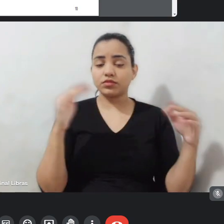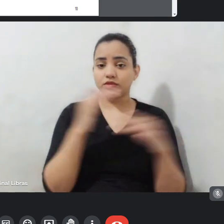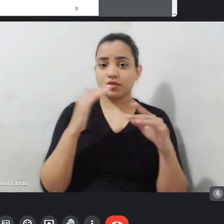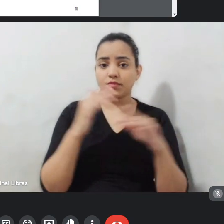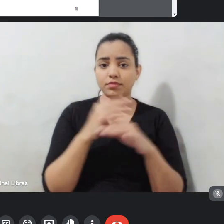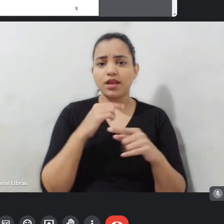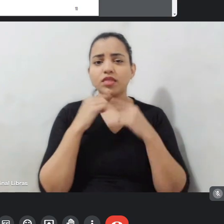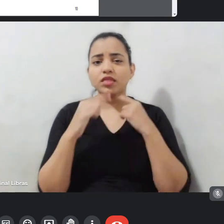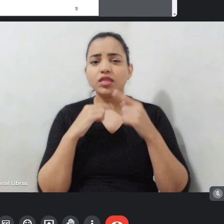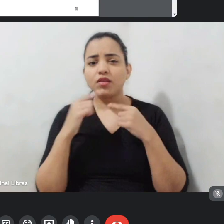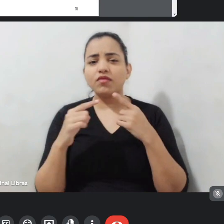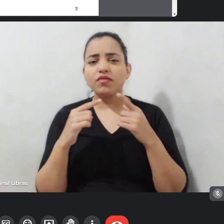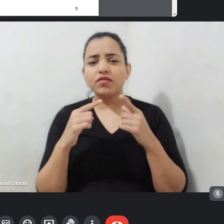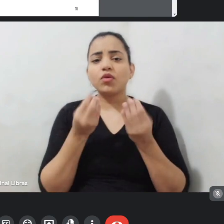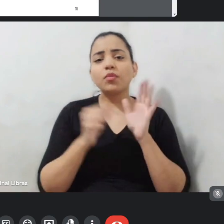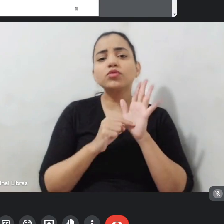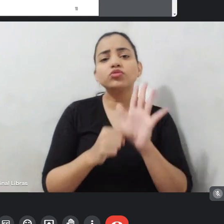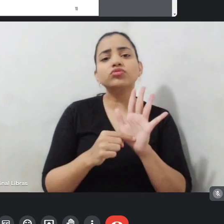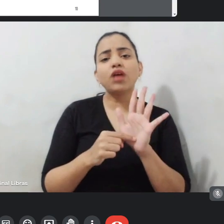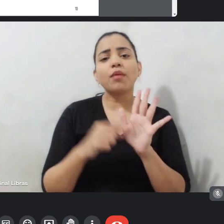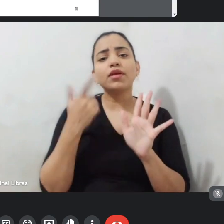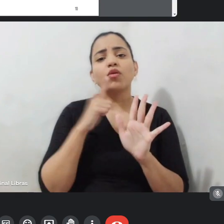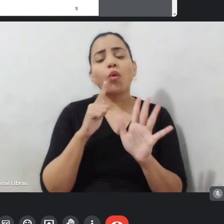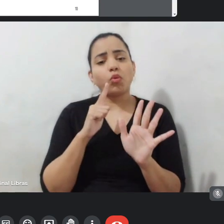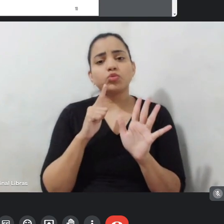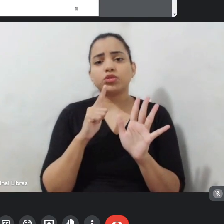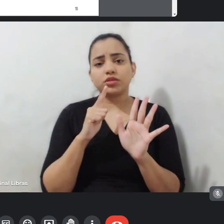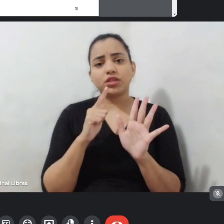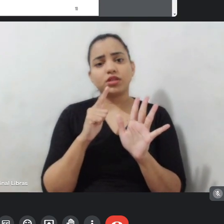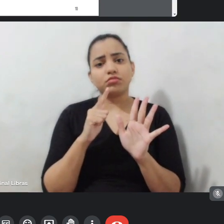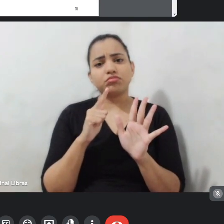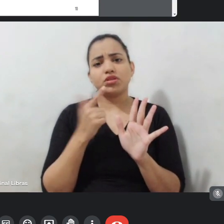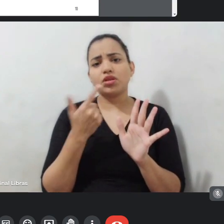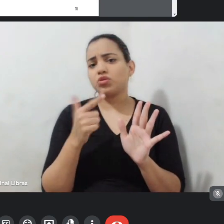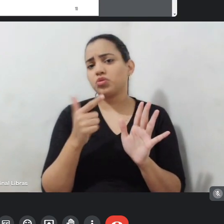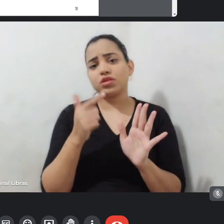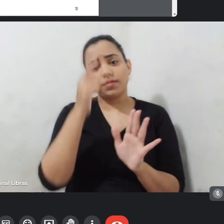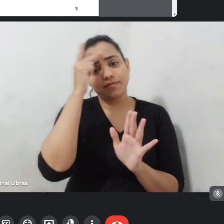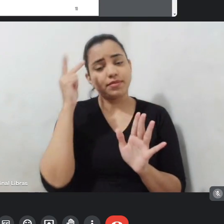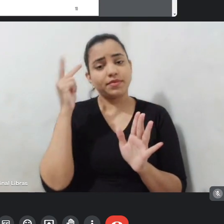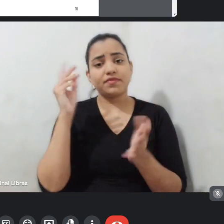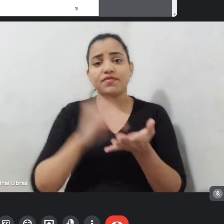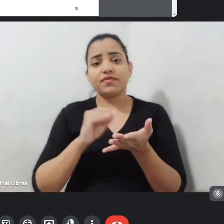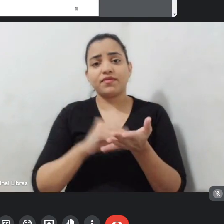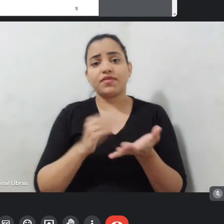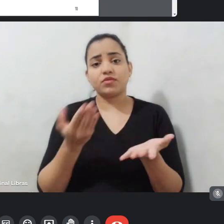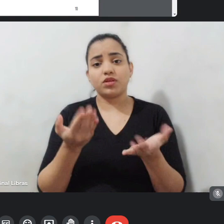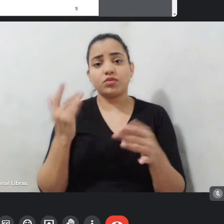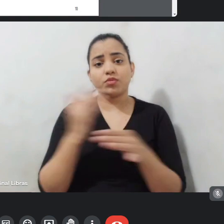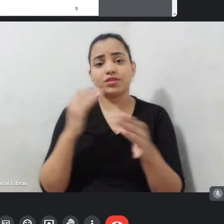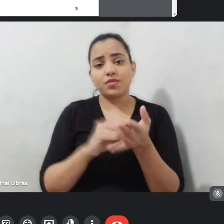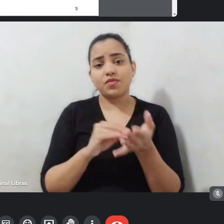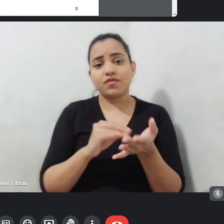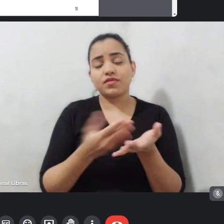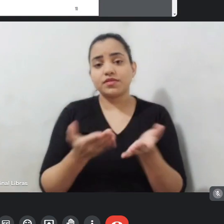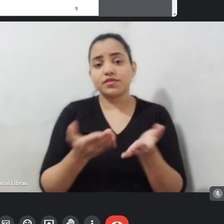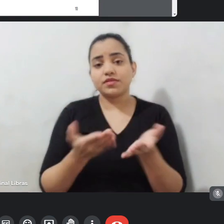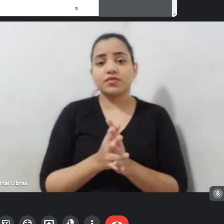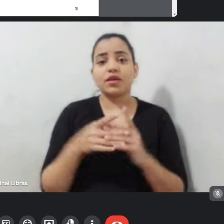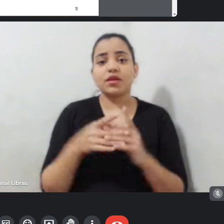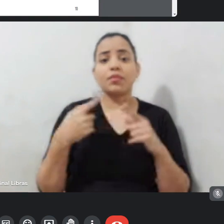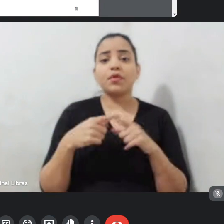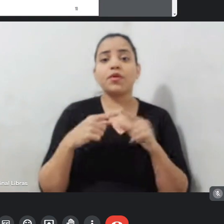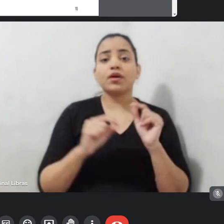zerar essa fila. Porque o que a gente gostaria? Que tivesse tanto recurso do estado, 29 milhões, quanto o recurso de cada